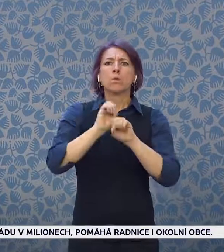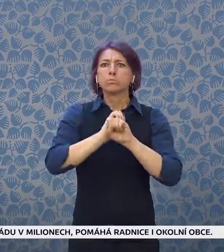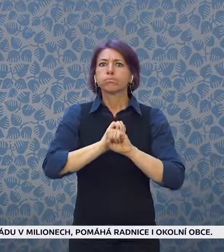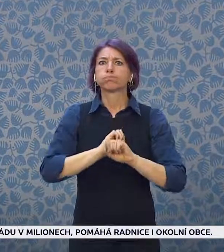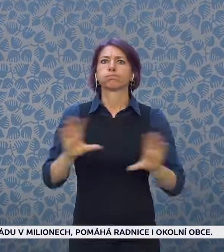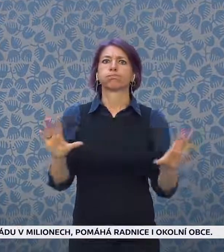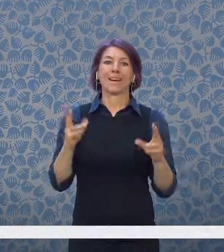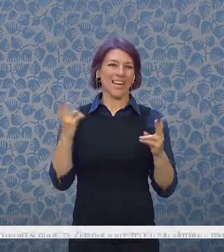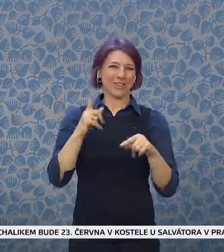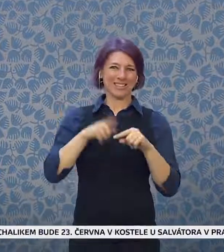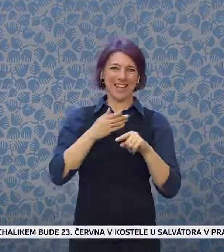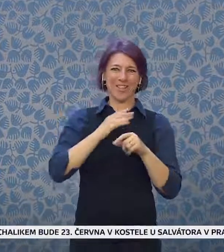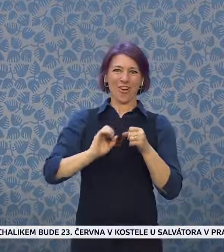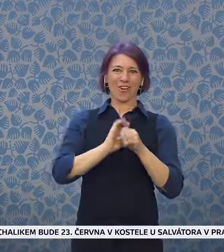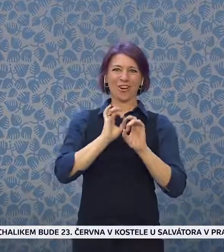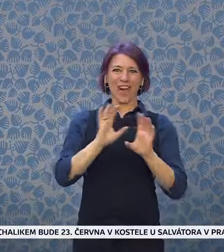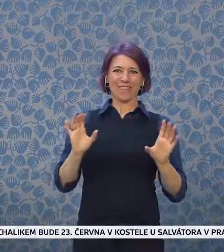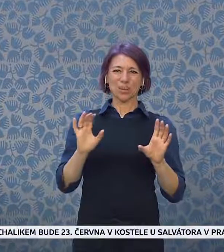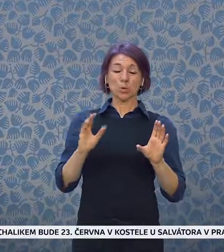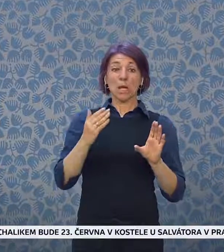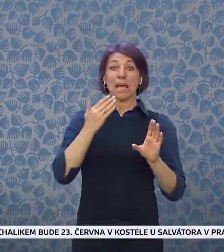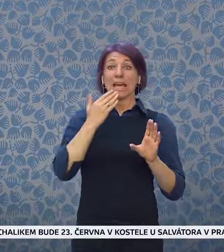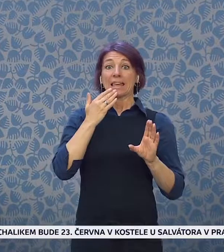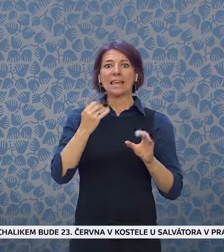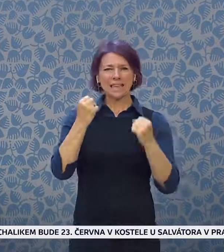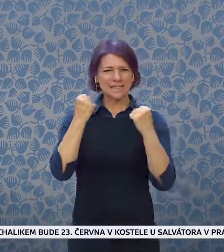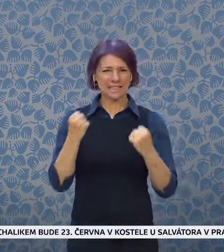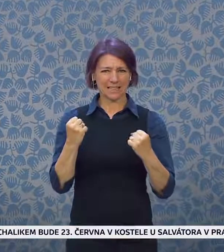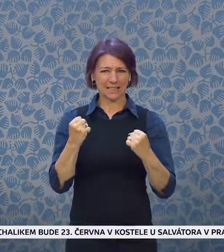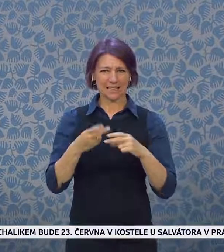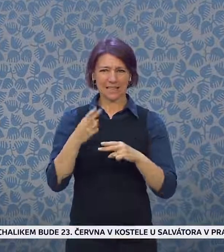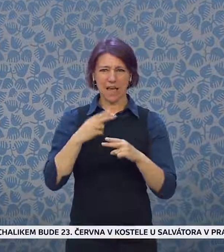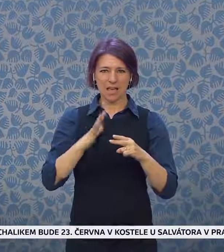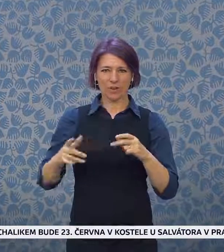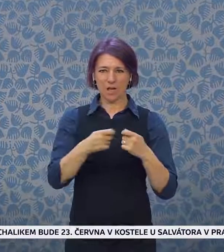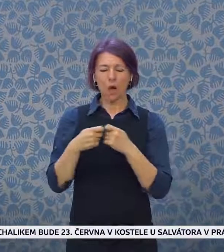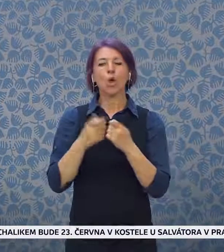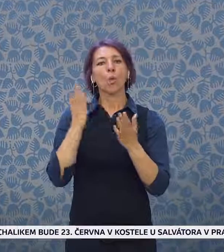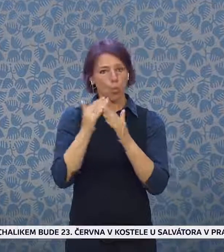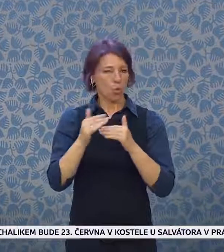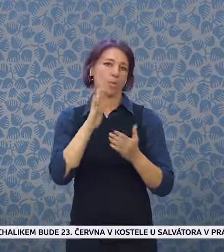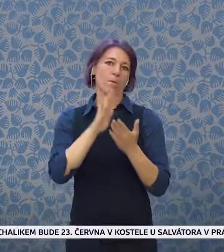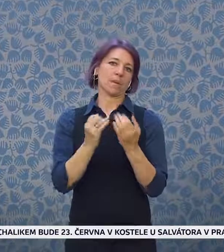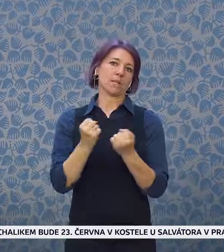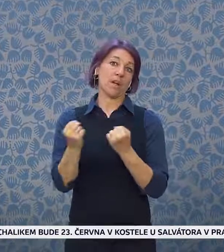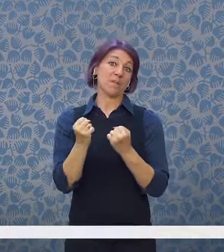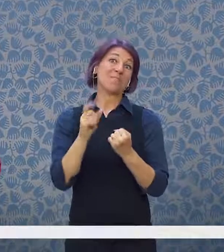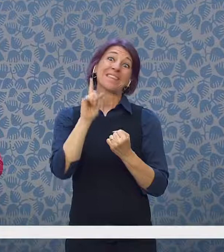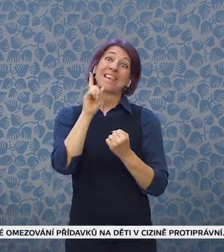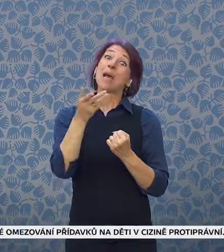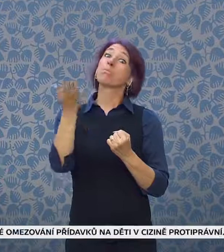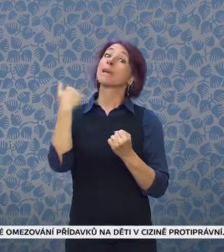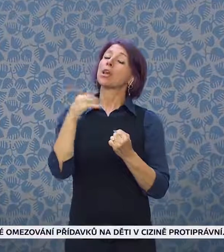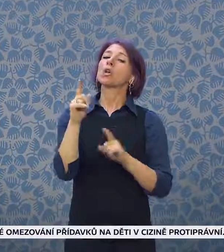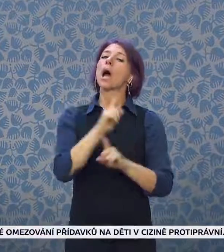v oblasti zdraví a zdravotnictví. To je něco, kde v minulosti Evropská unie neměla mít žádné pravomoce. Ale